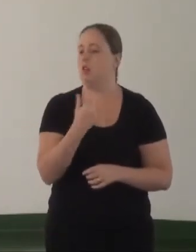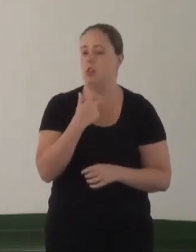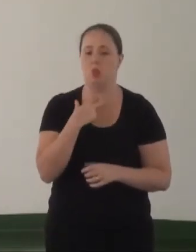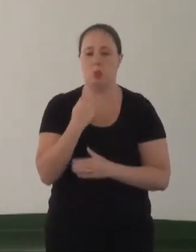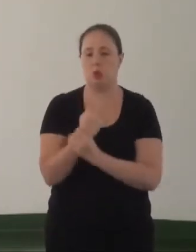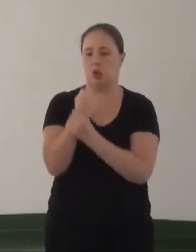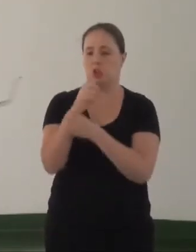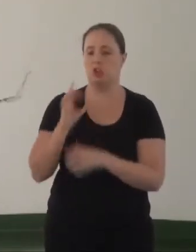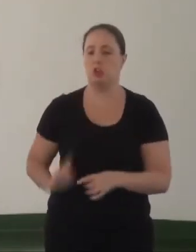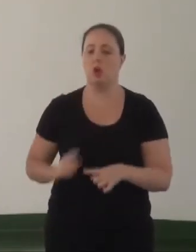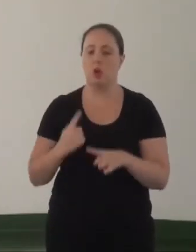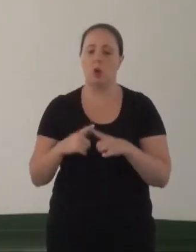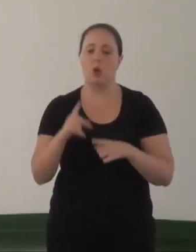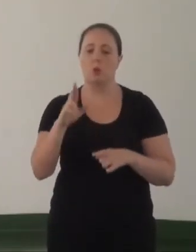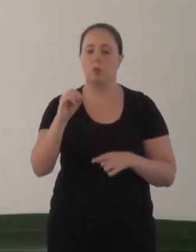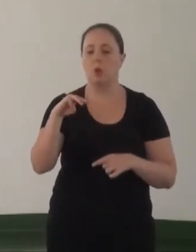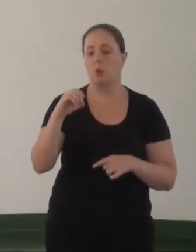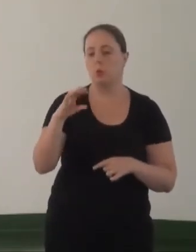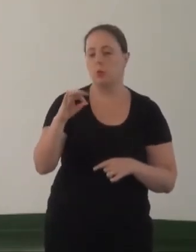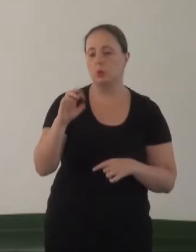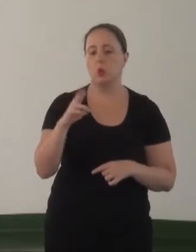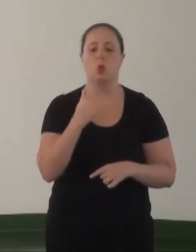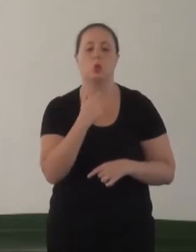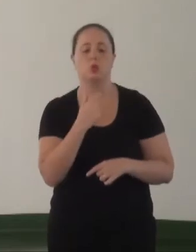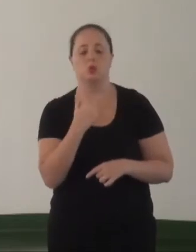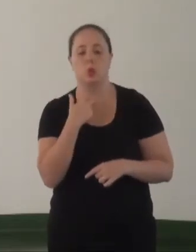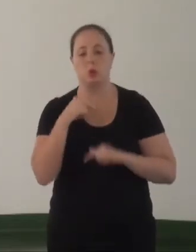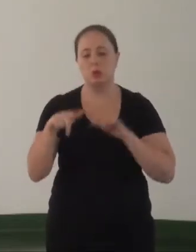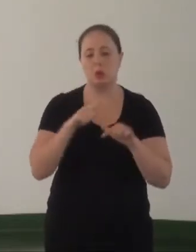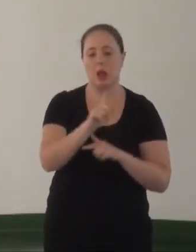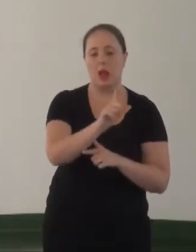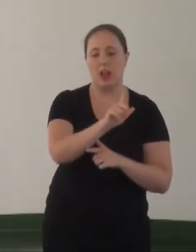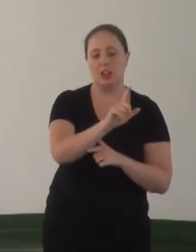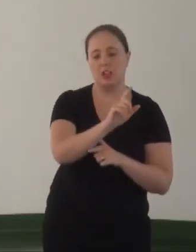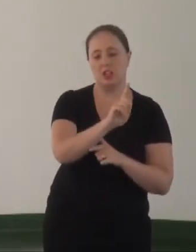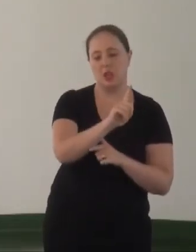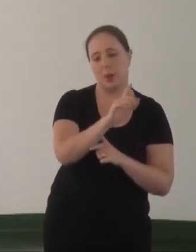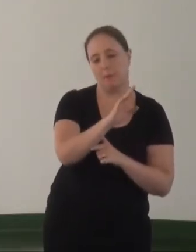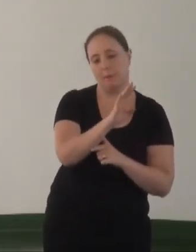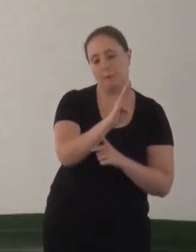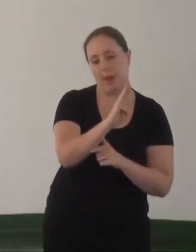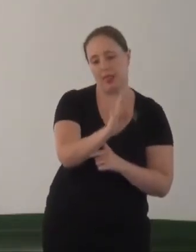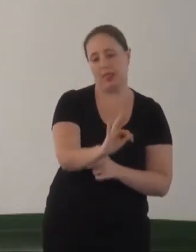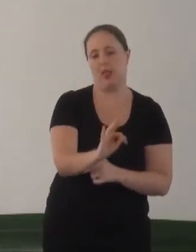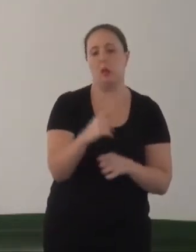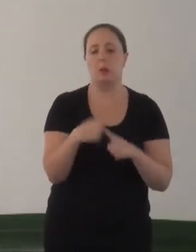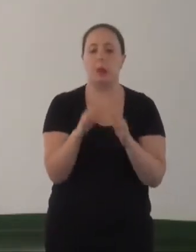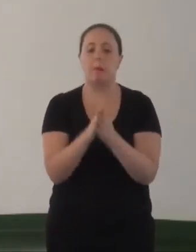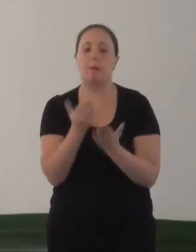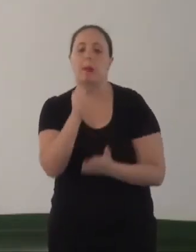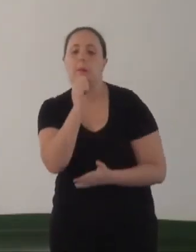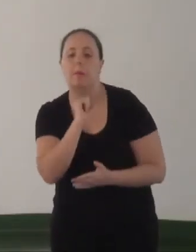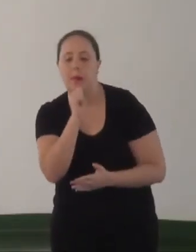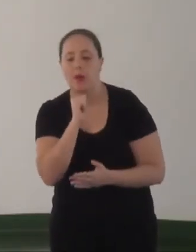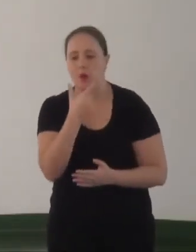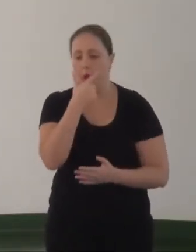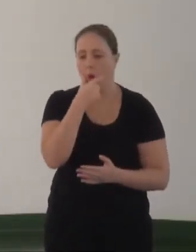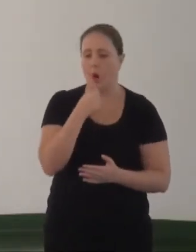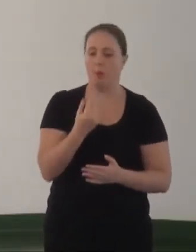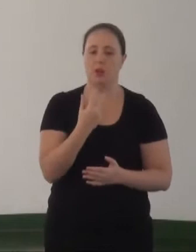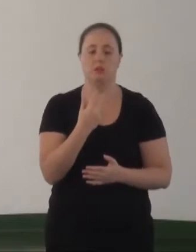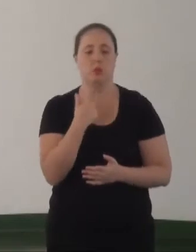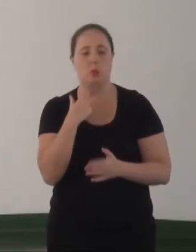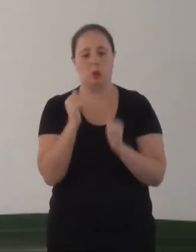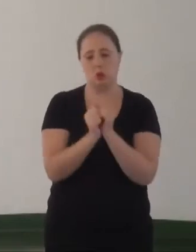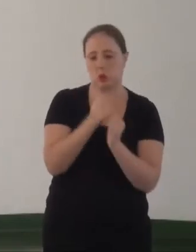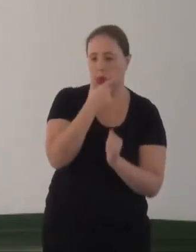pode garantir direito, que promotor não pode trabalhar para LGBT, porque está lá na Bíblia, há 5 milhões de anos atrás, que o homem não deitará com o